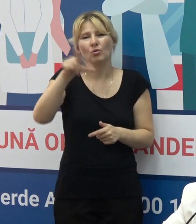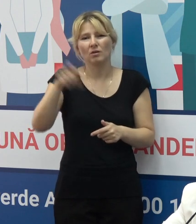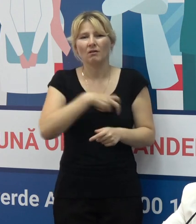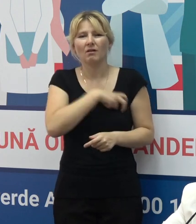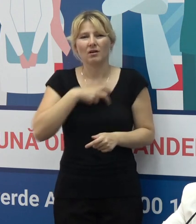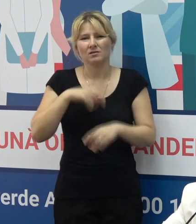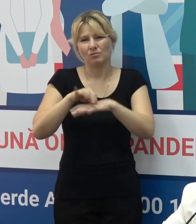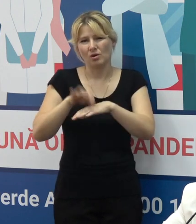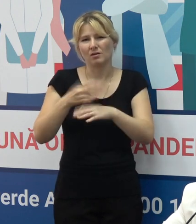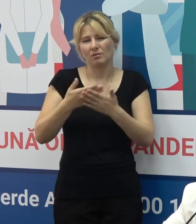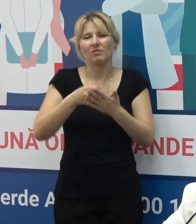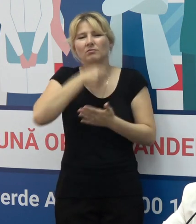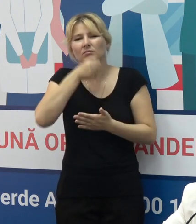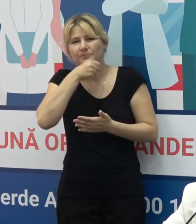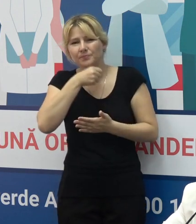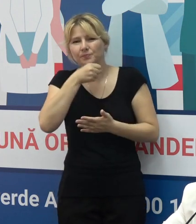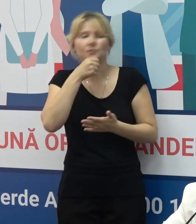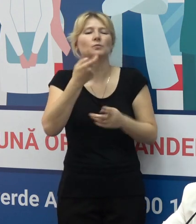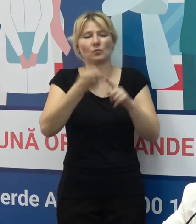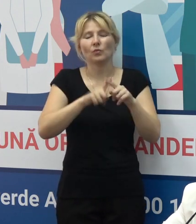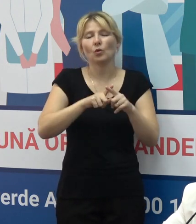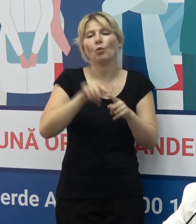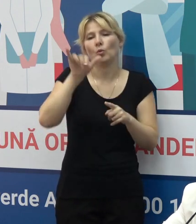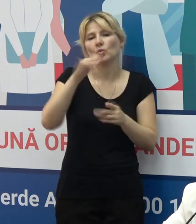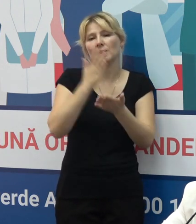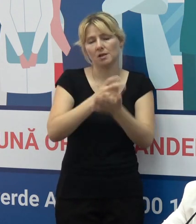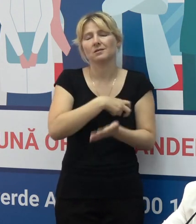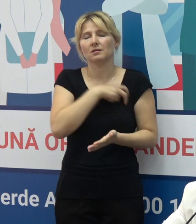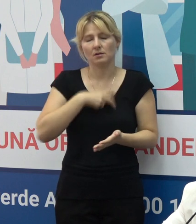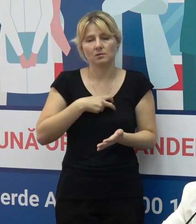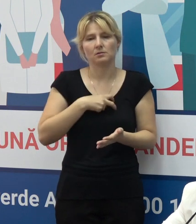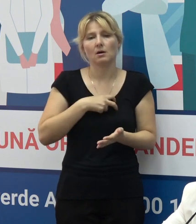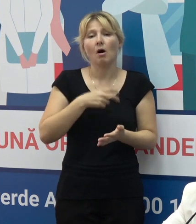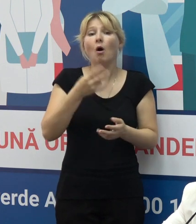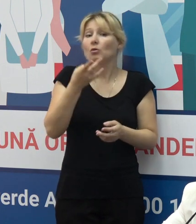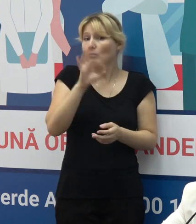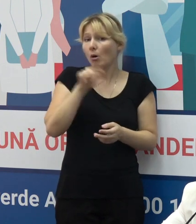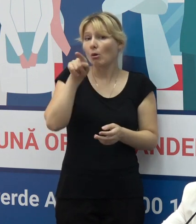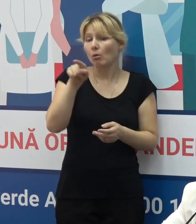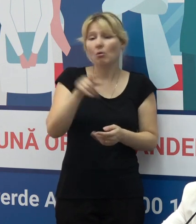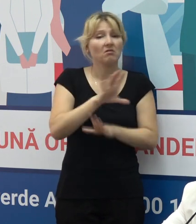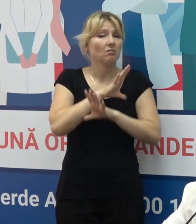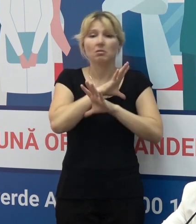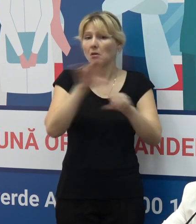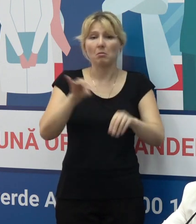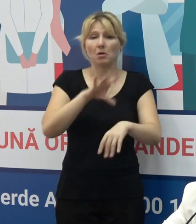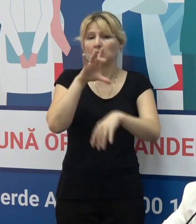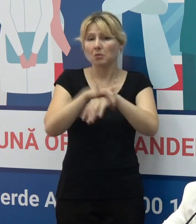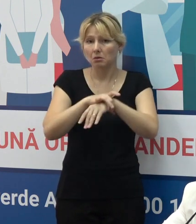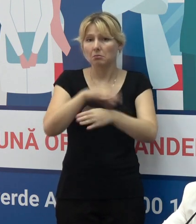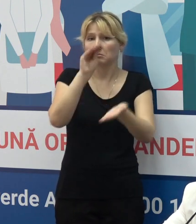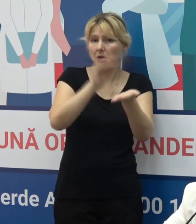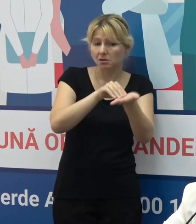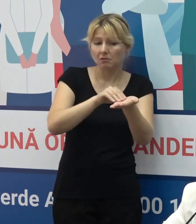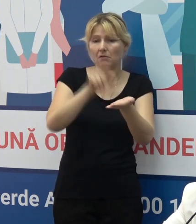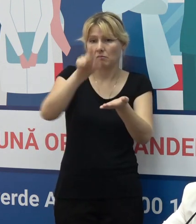pentru vaccinare și în grup de risc, cum sunt persoanele în vârstă mai mare de 60 de ani, nu au fost notate în